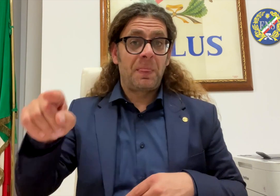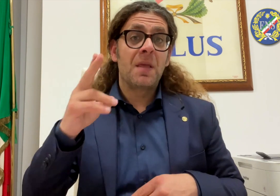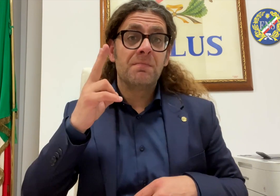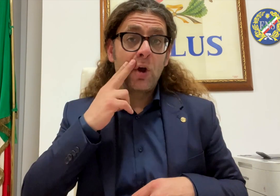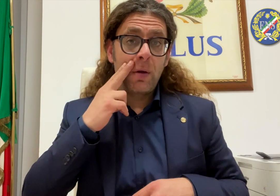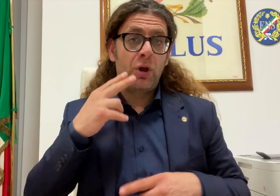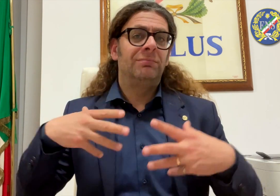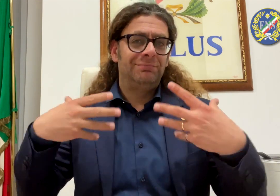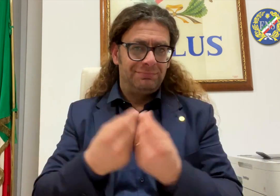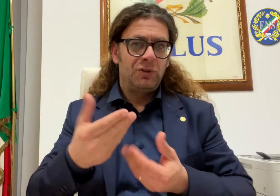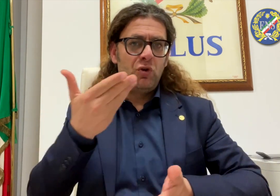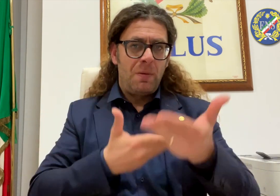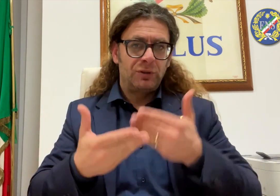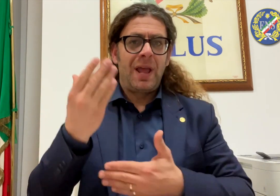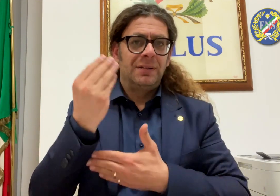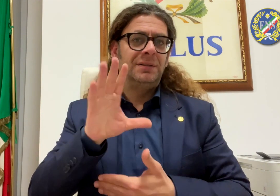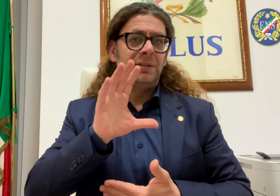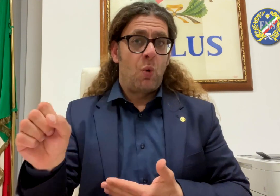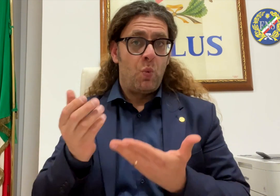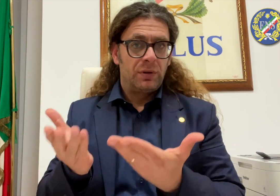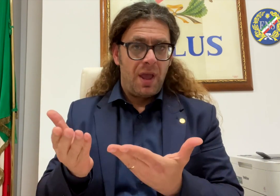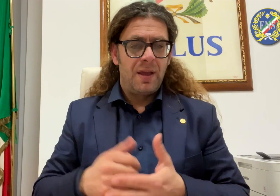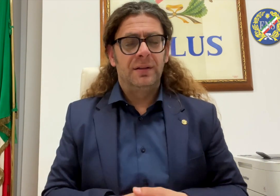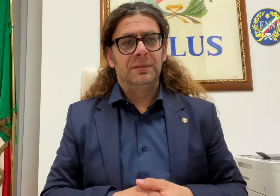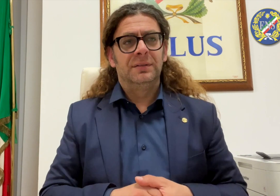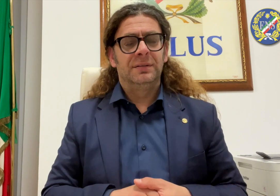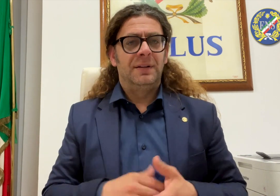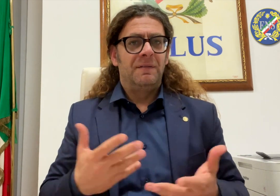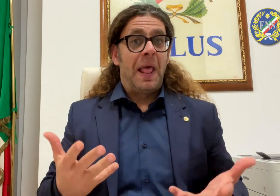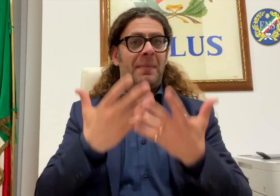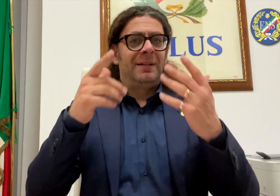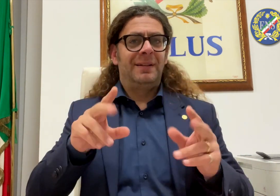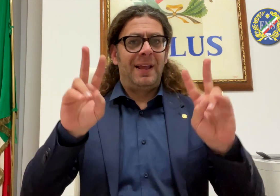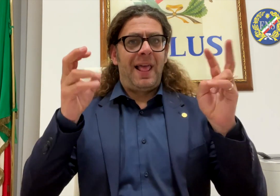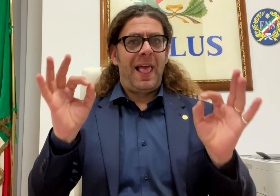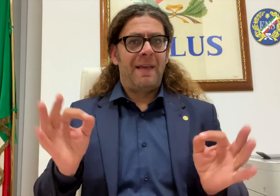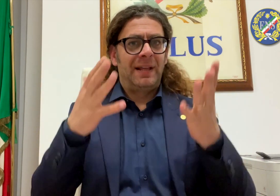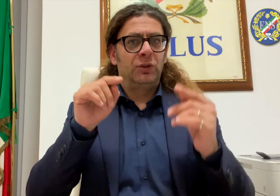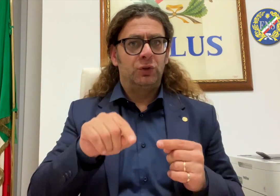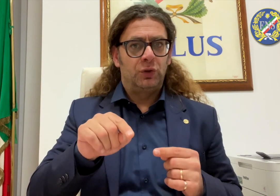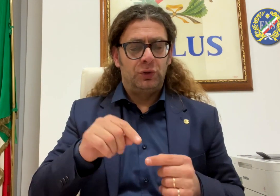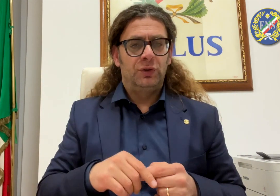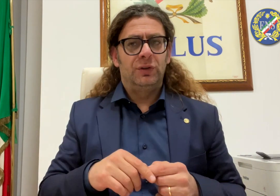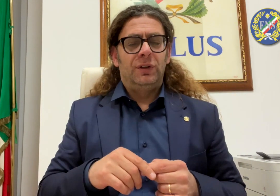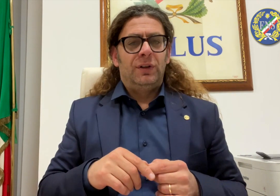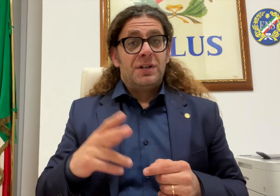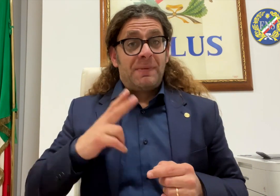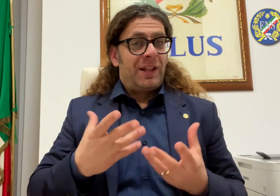riferimento importante per la gestione dei figli che affrontano molteplici difficoltà nella vita quotidiana e delle loro esigenze. Sono già stati